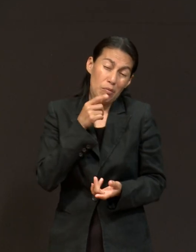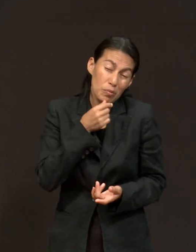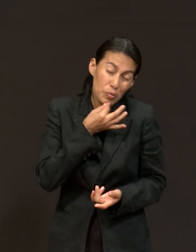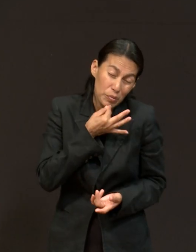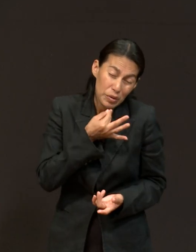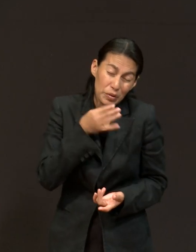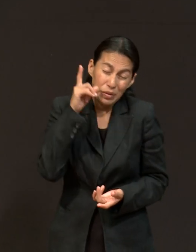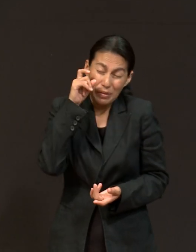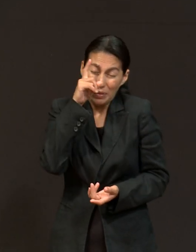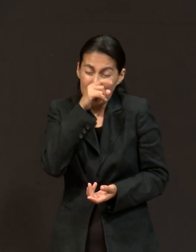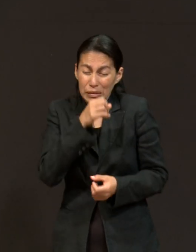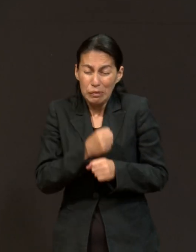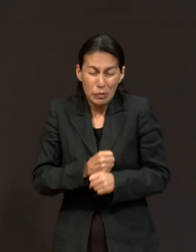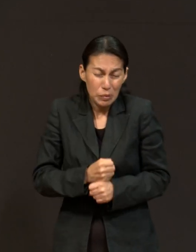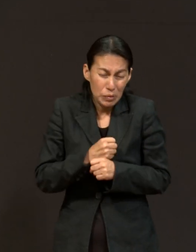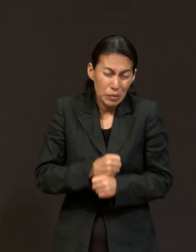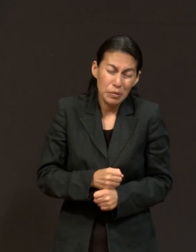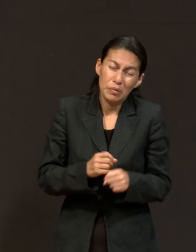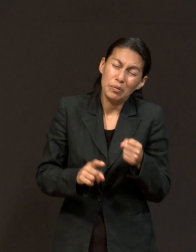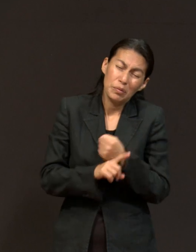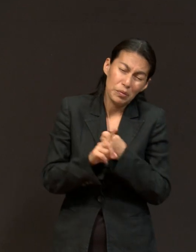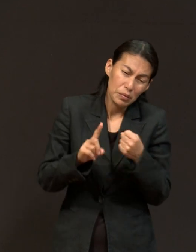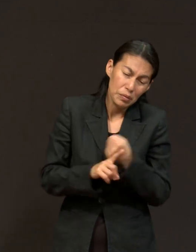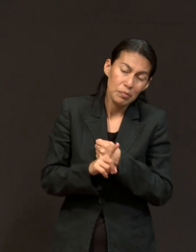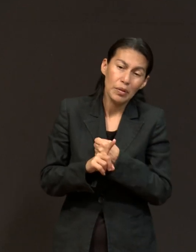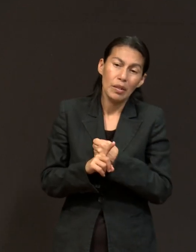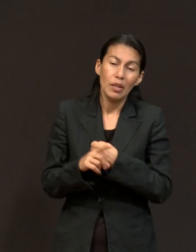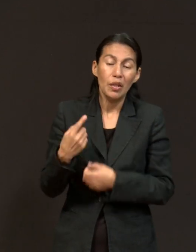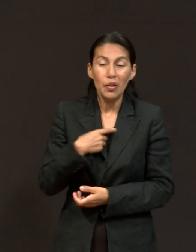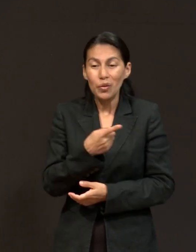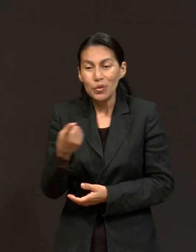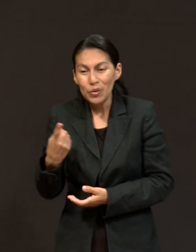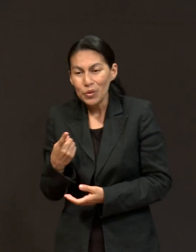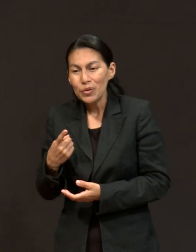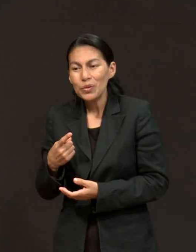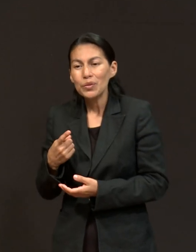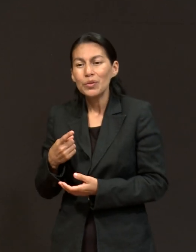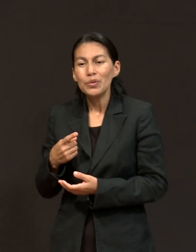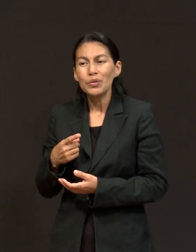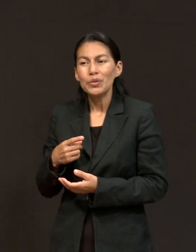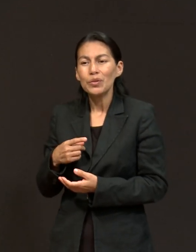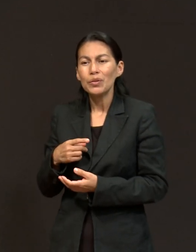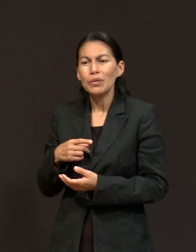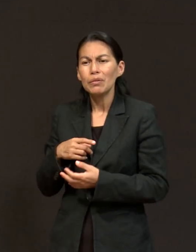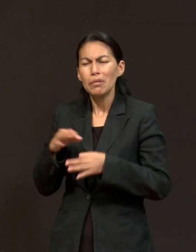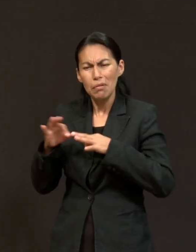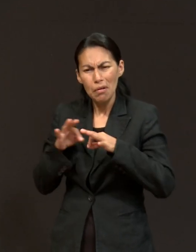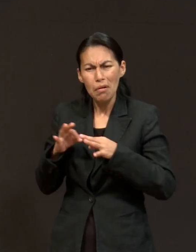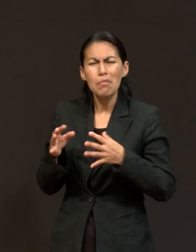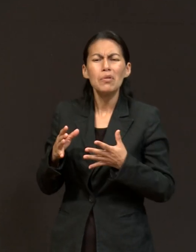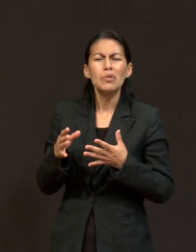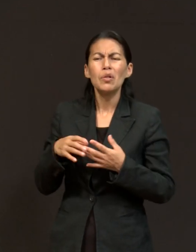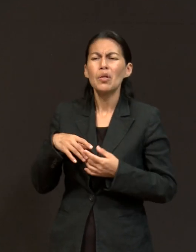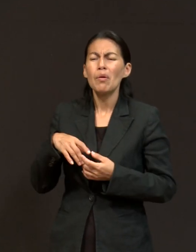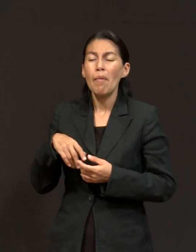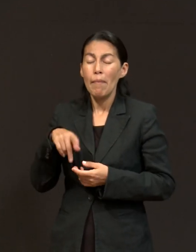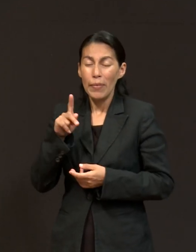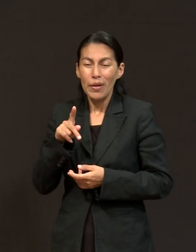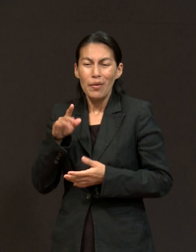un momento también difícil, y en este trabajo que hacíamos, éramos la oración contestada de alguien más también. Entonces,